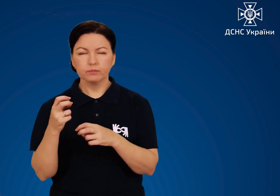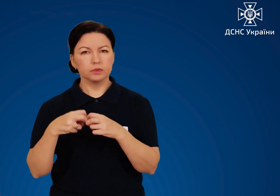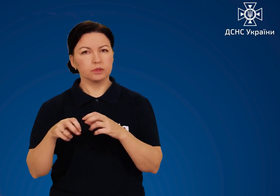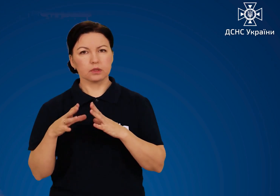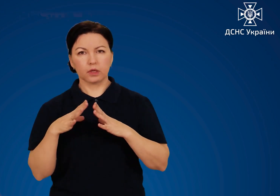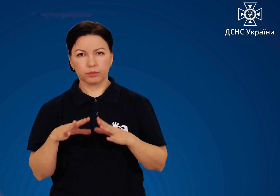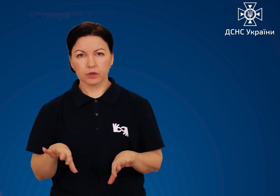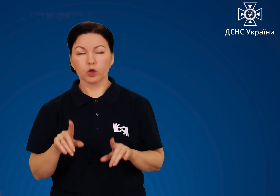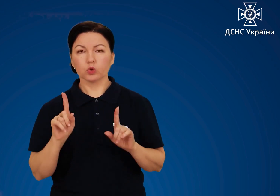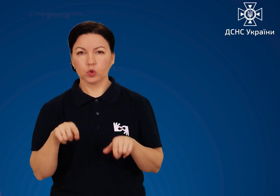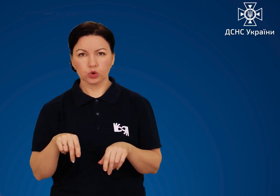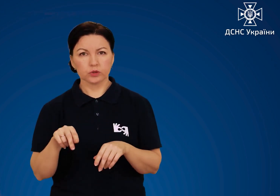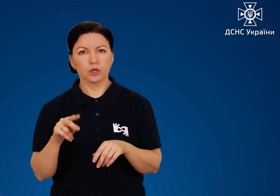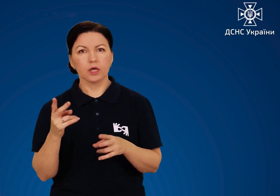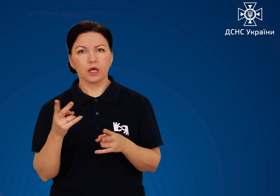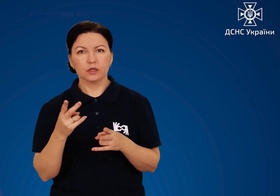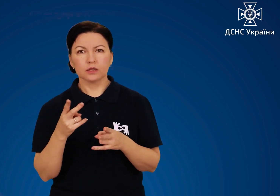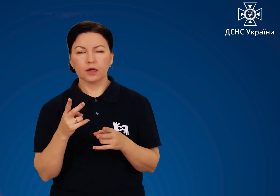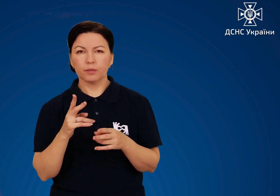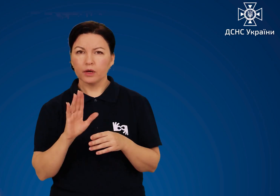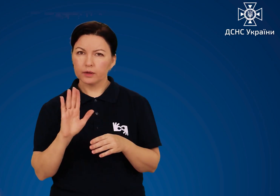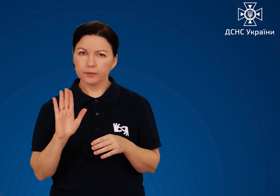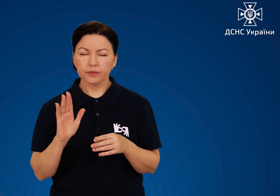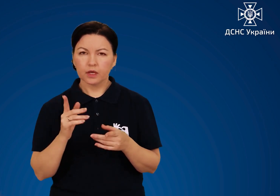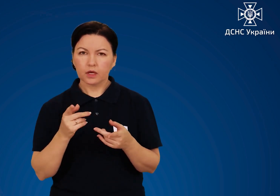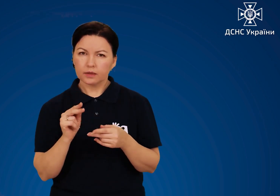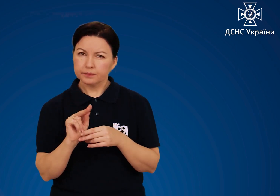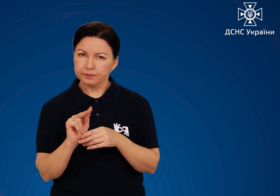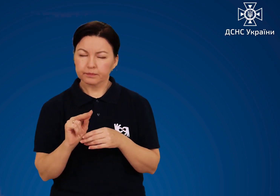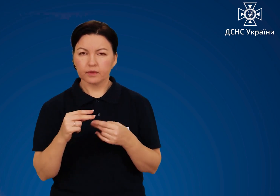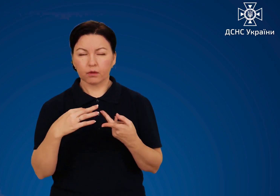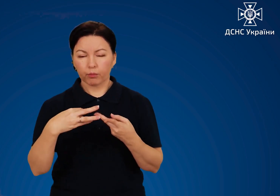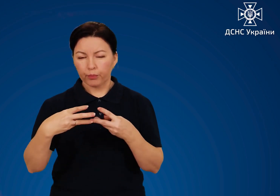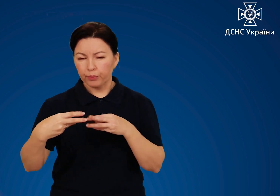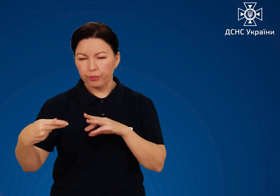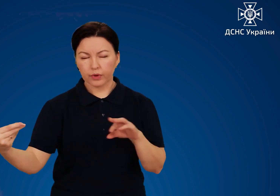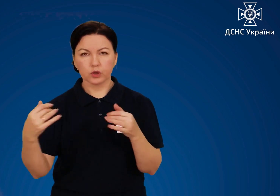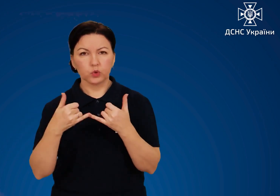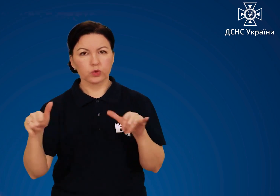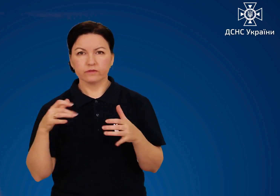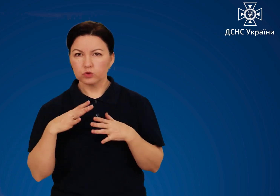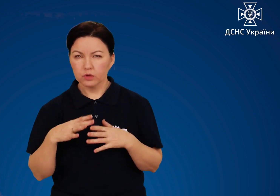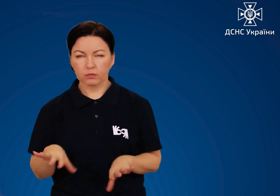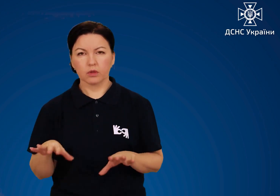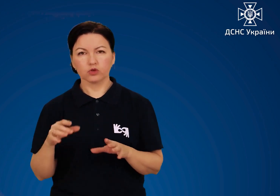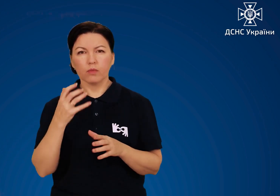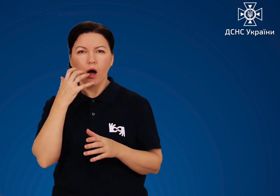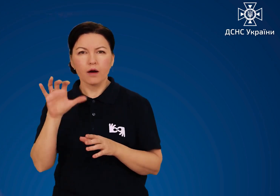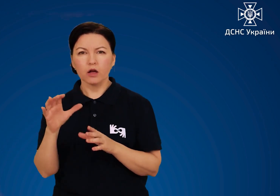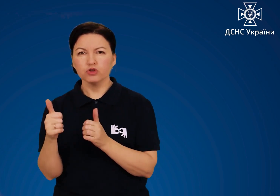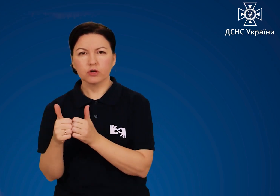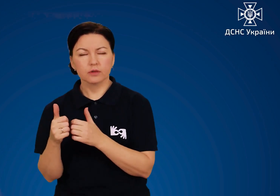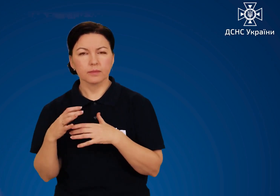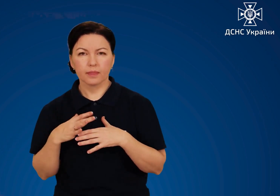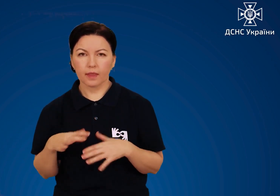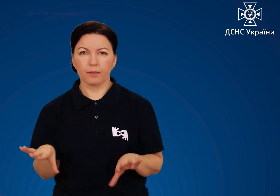Також необхідно усунути перекручування дротів, контакту з гарячими